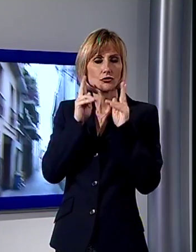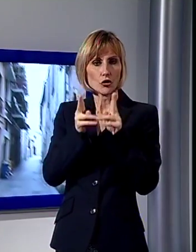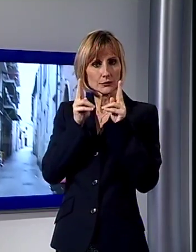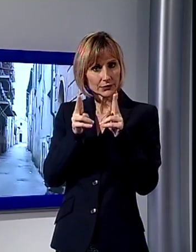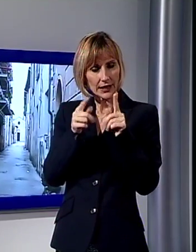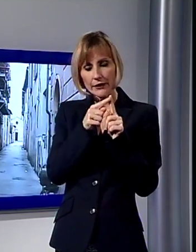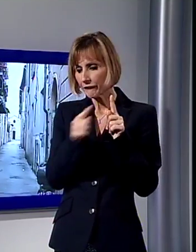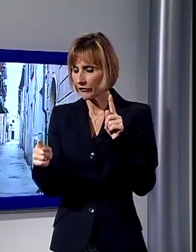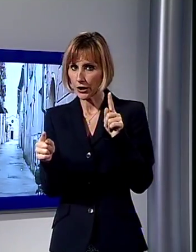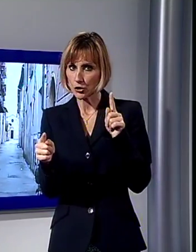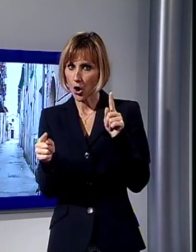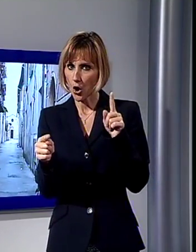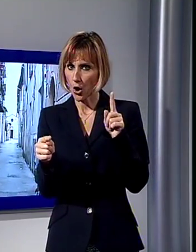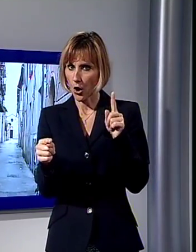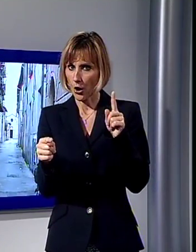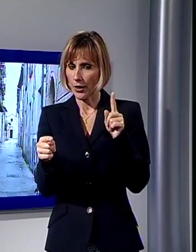Palmerini fino al teatro.